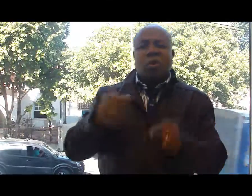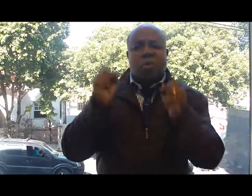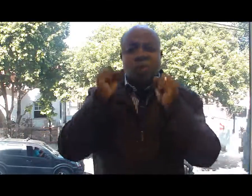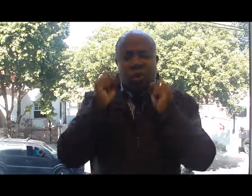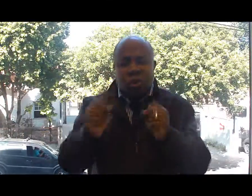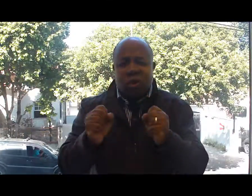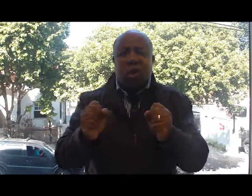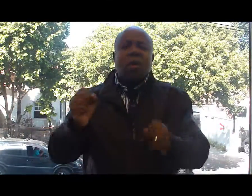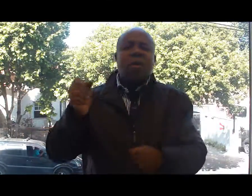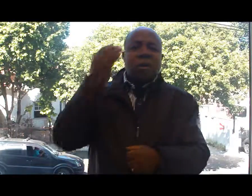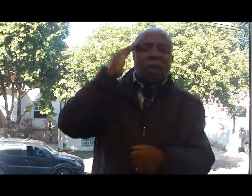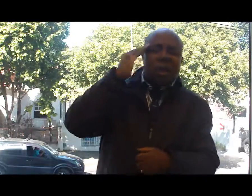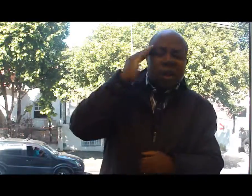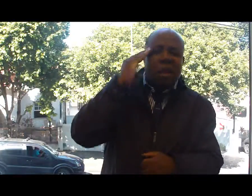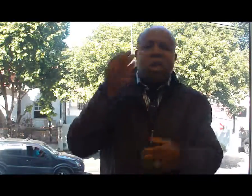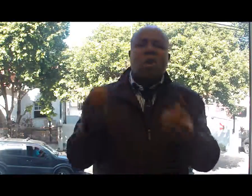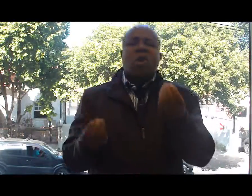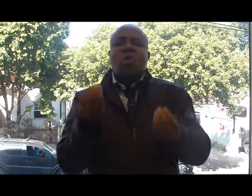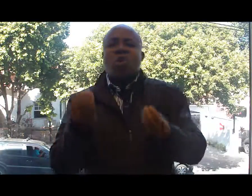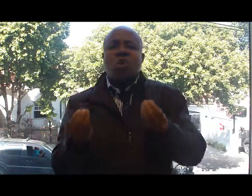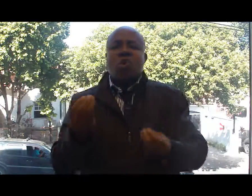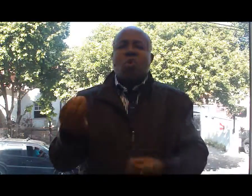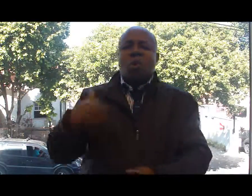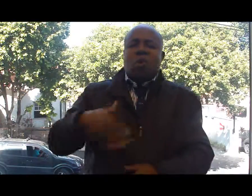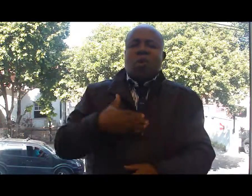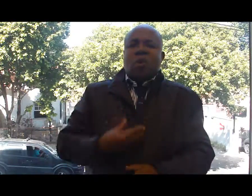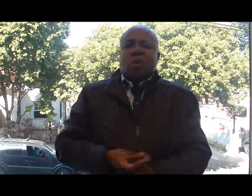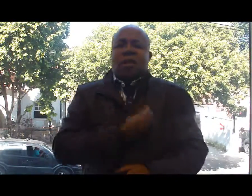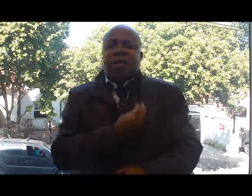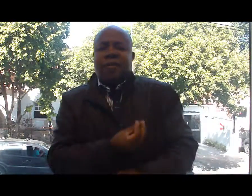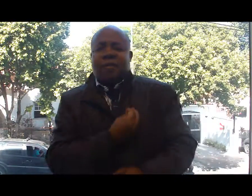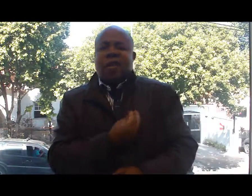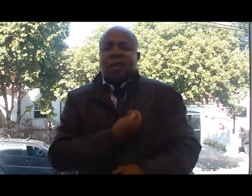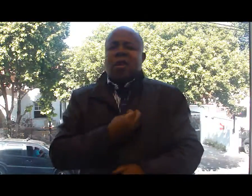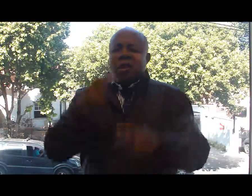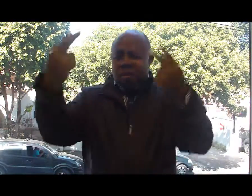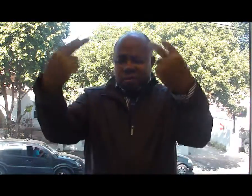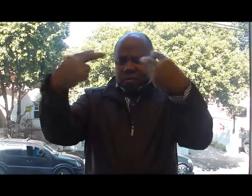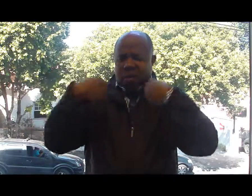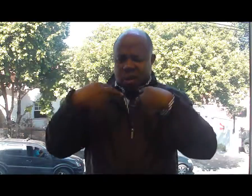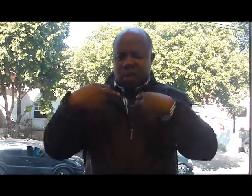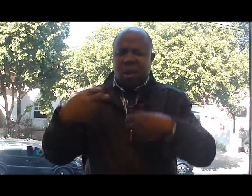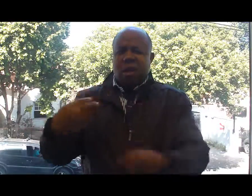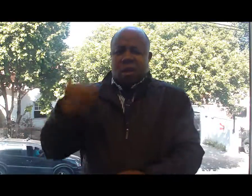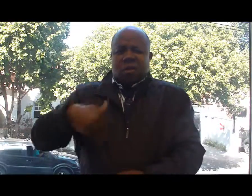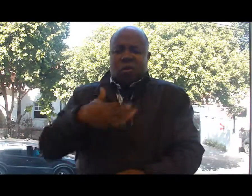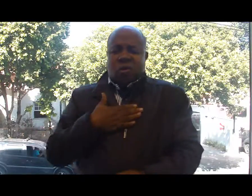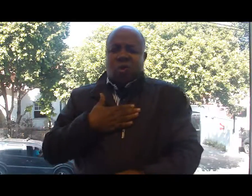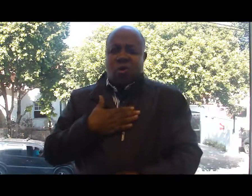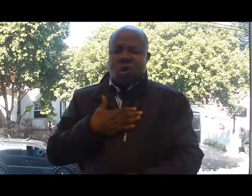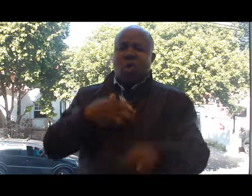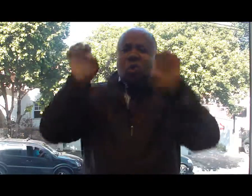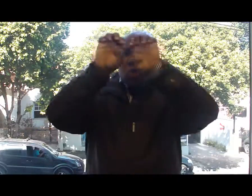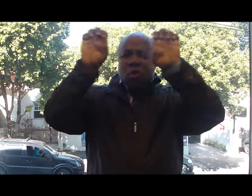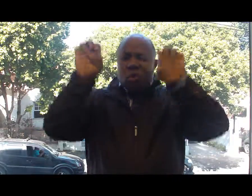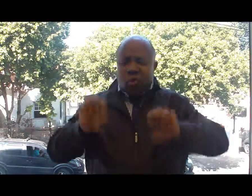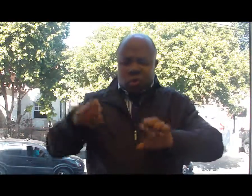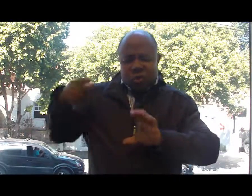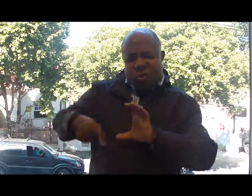enxergar melhor quem somos, quais são as nossas limitações, nossas reações e revelam a nós mesmo a nossa